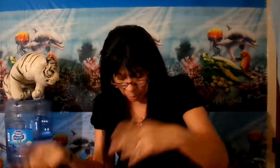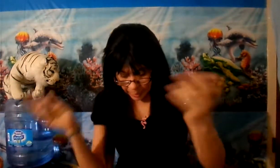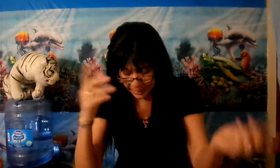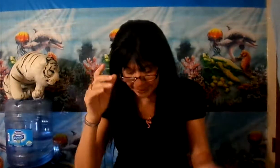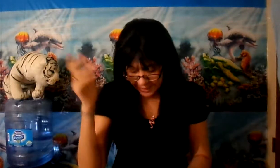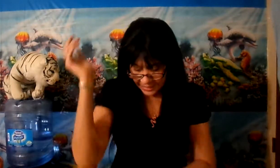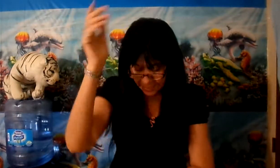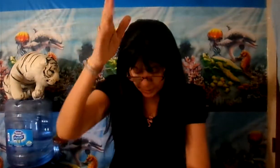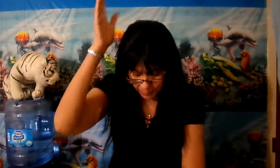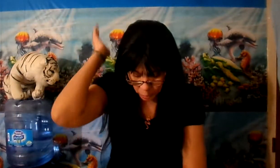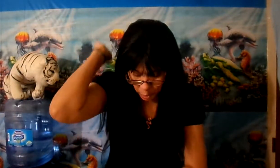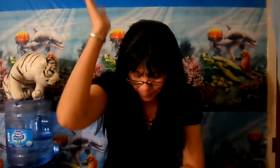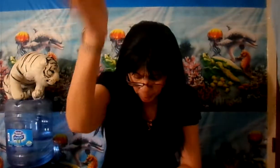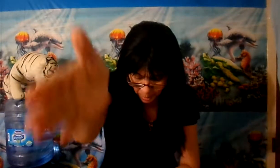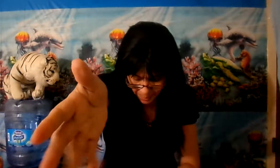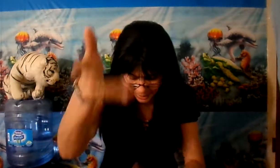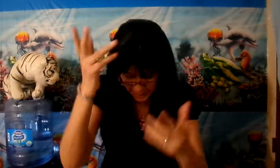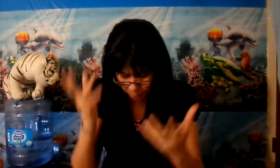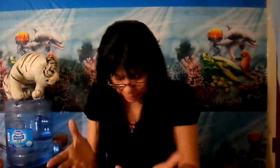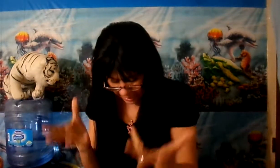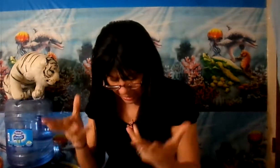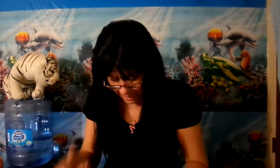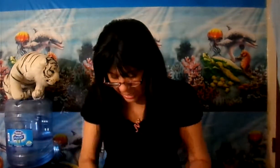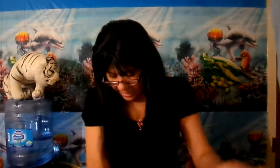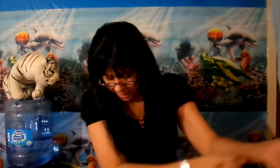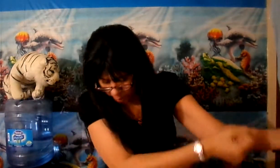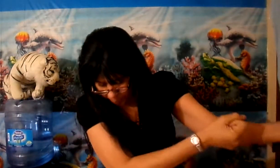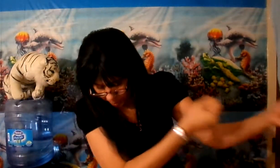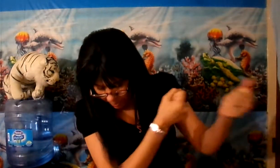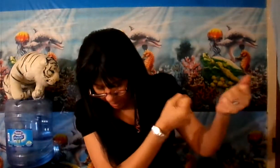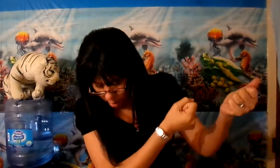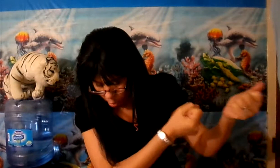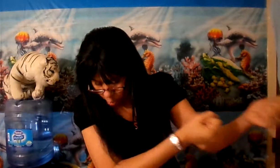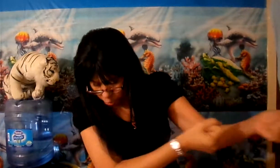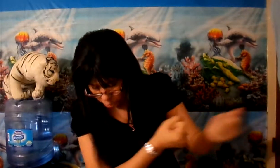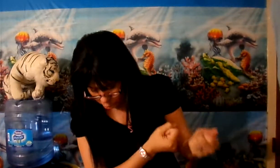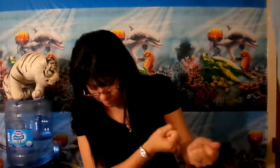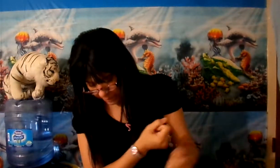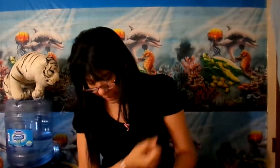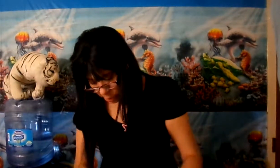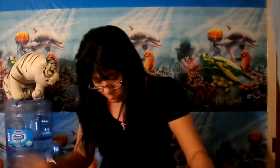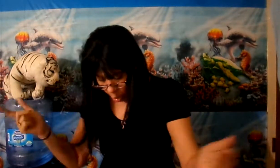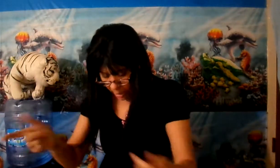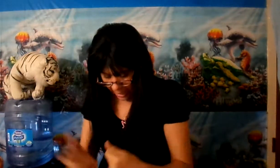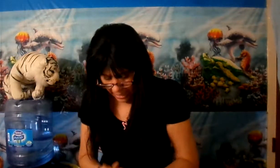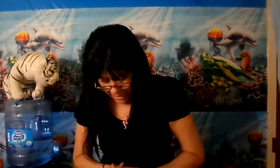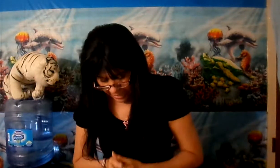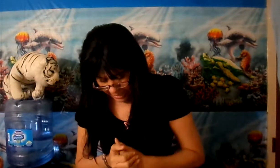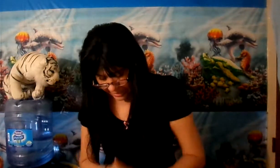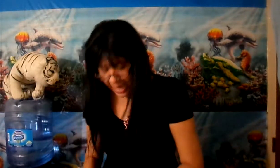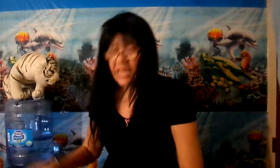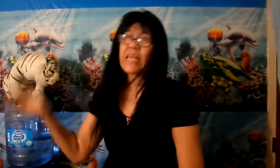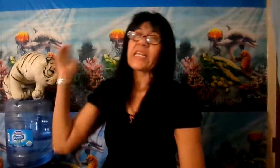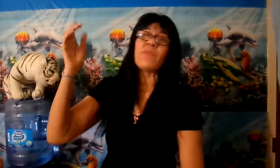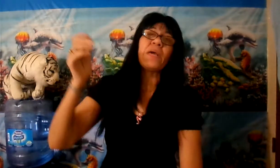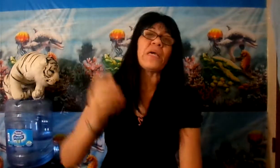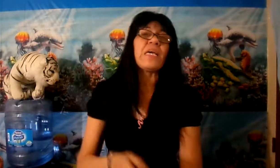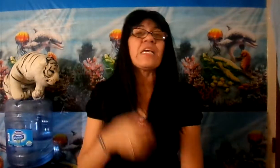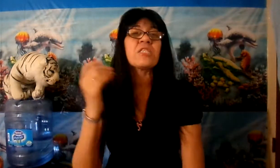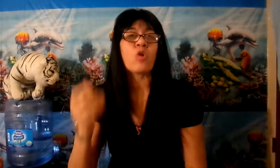gente que tiene muchos problemas y ellos traen esos problemas con nosotros y traen drogas y traen crímenes y son